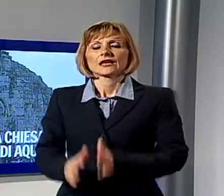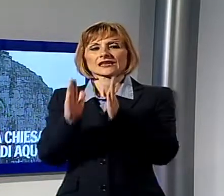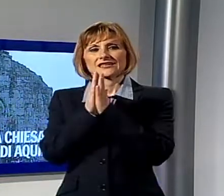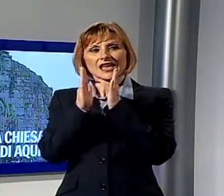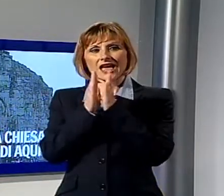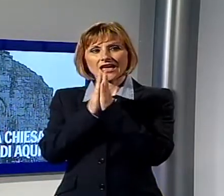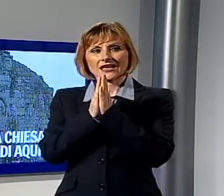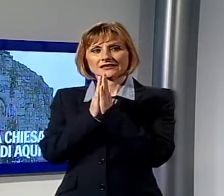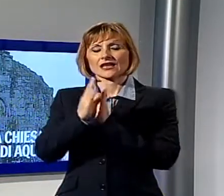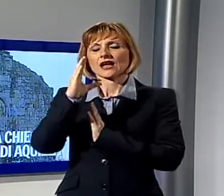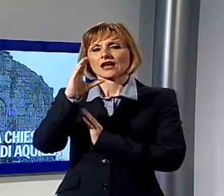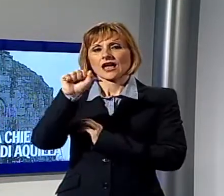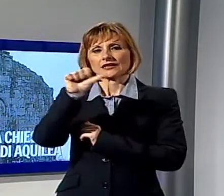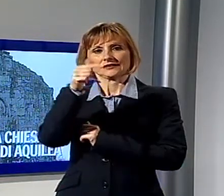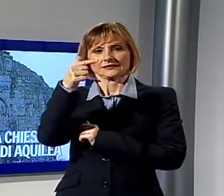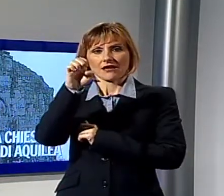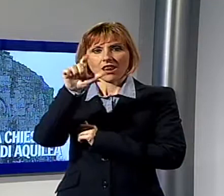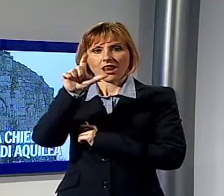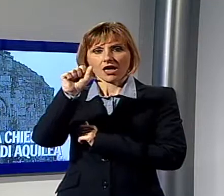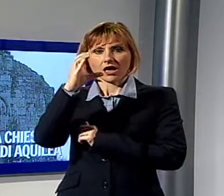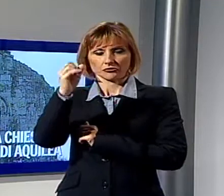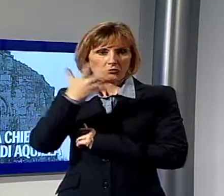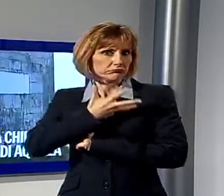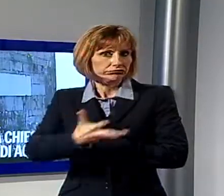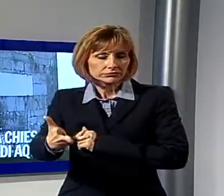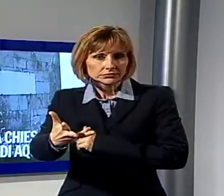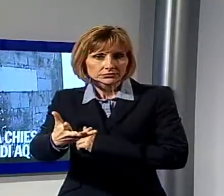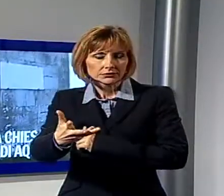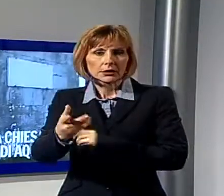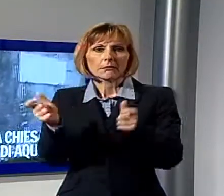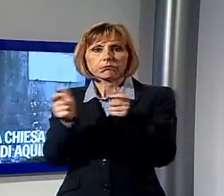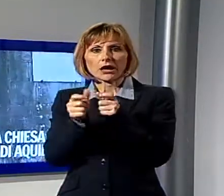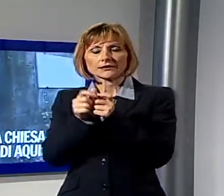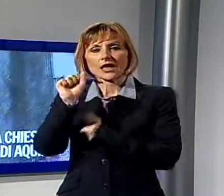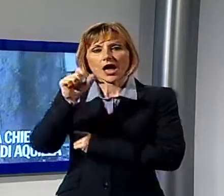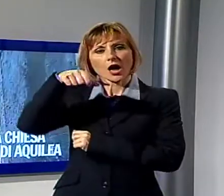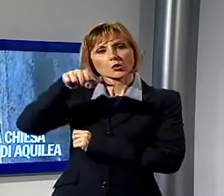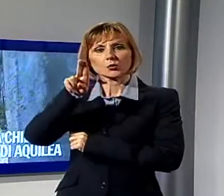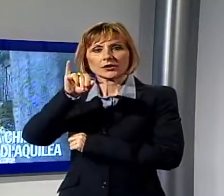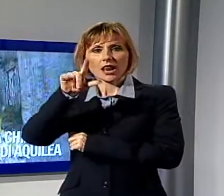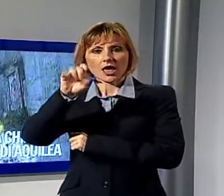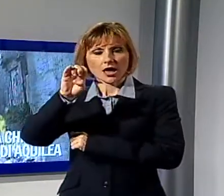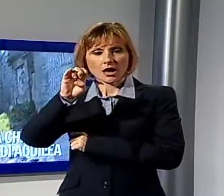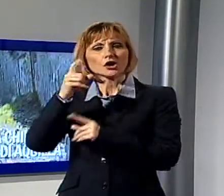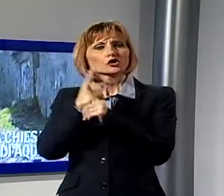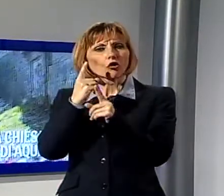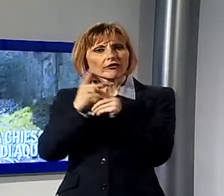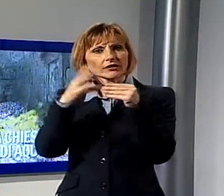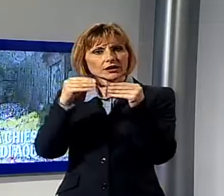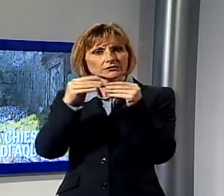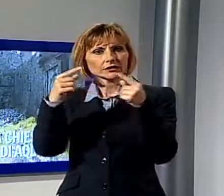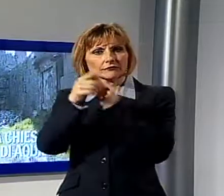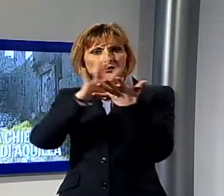Uno scempio alla chiesa del Castellaccio di Aquilea, quello che doveva essere un restauro si è trasformato in una